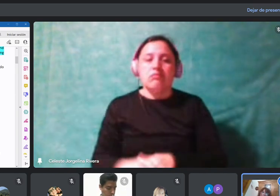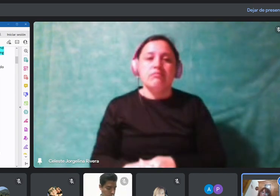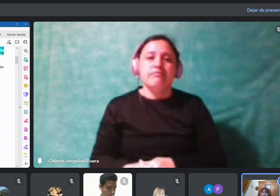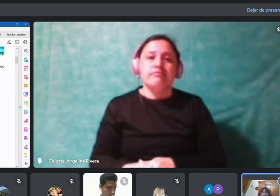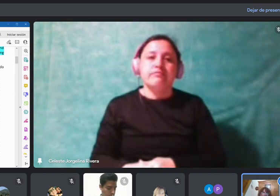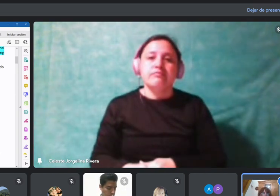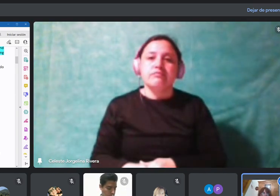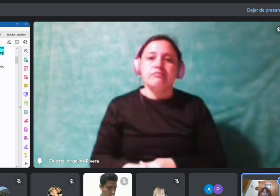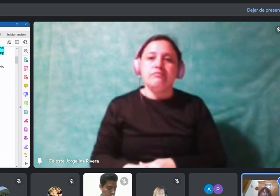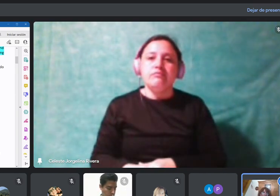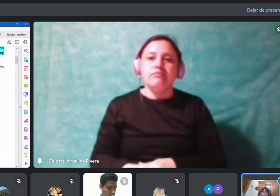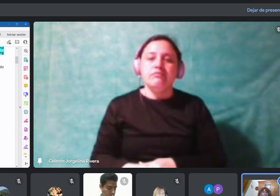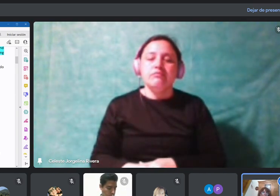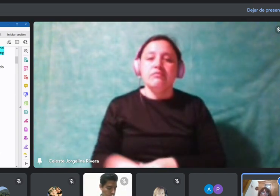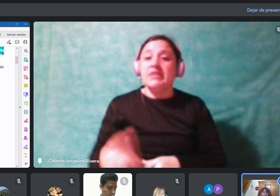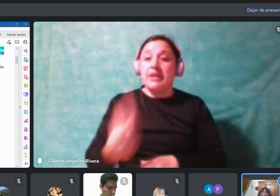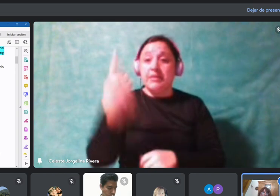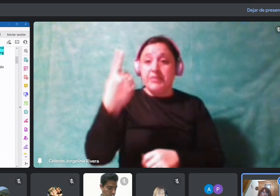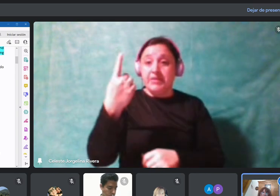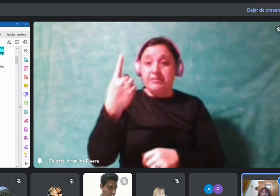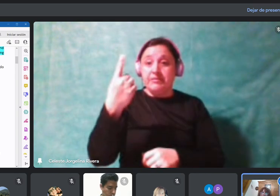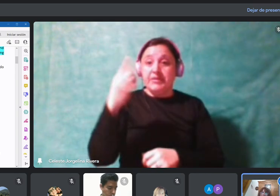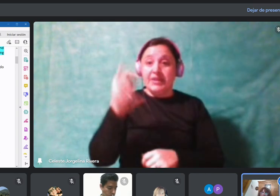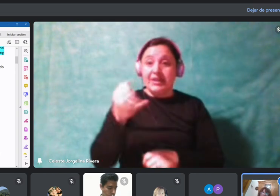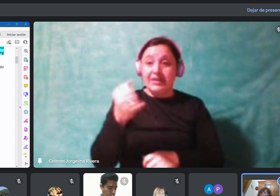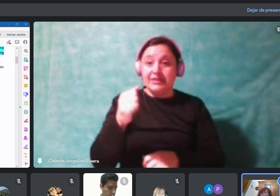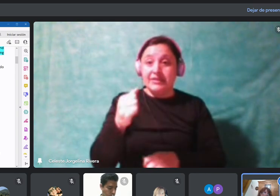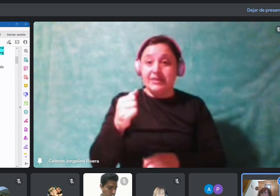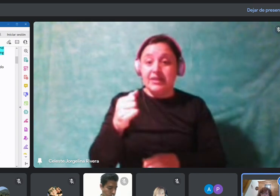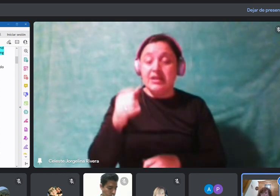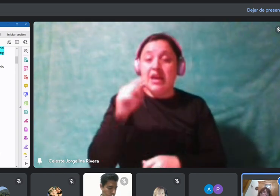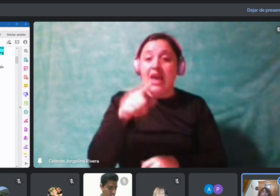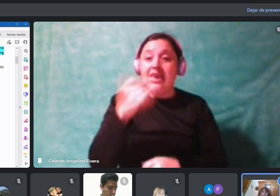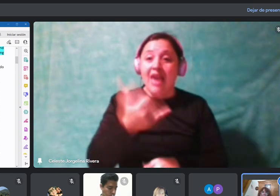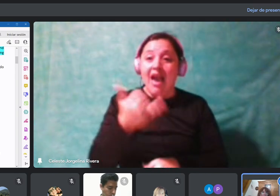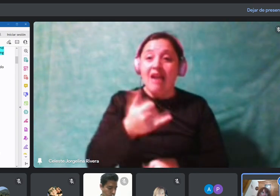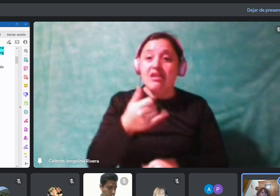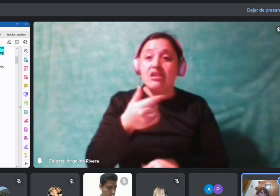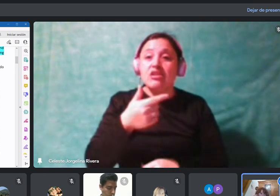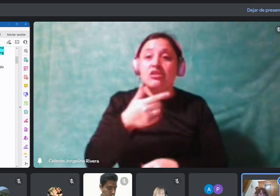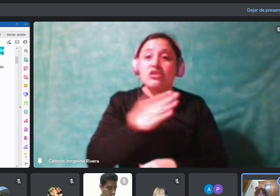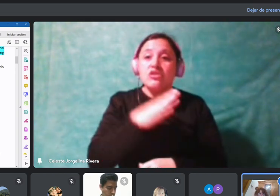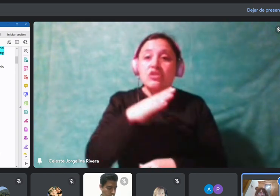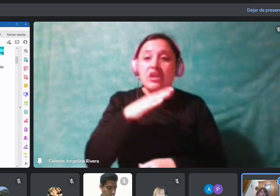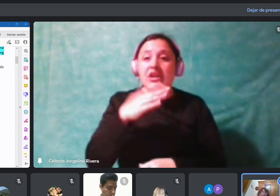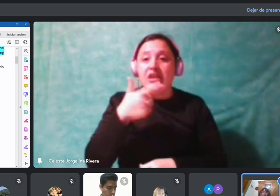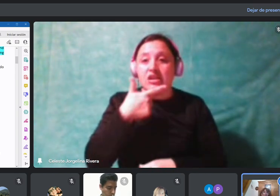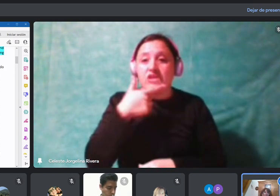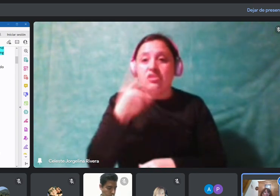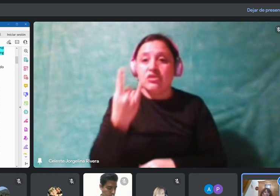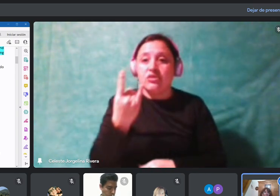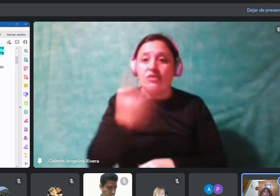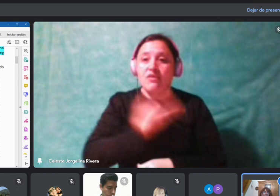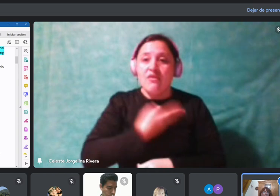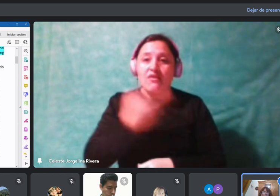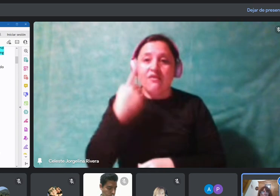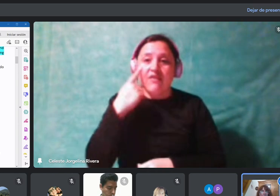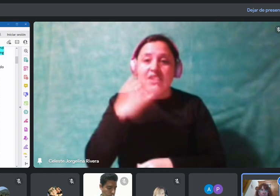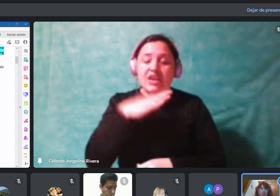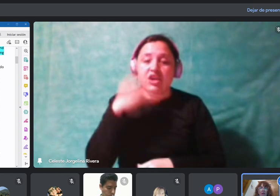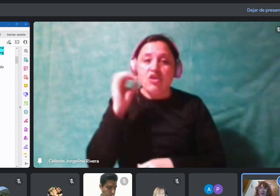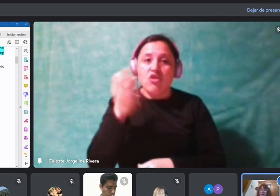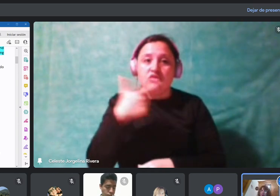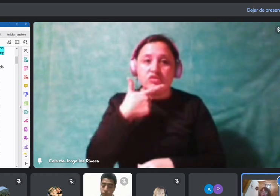tenemos ahí, sí tiene sufijo. ¿Sí? Tión. Todas las palabras terminadas en tión son sustantivos.